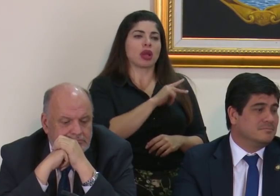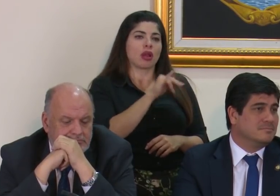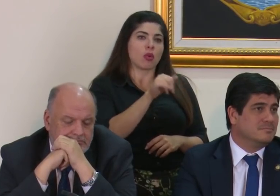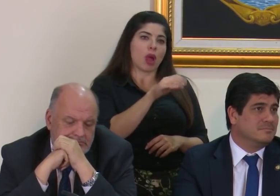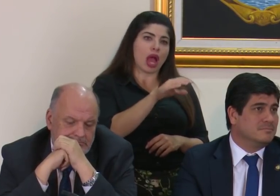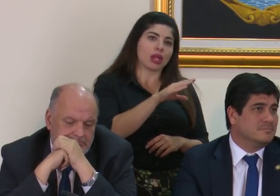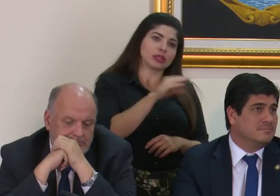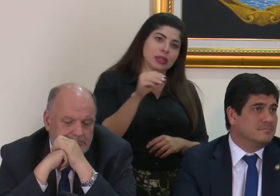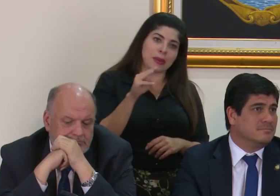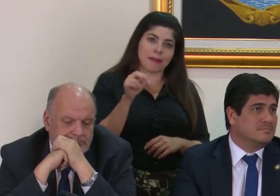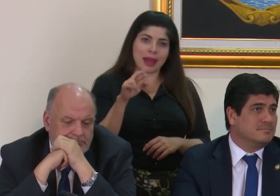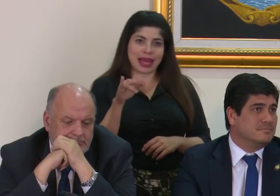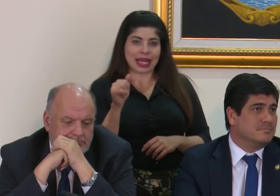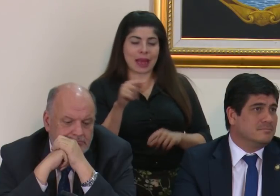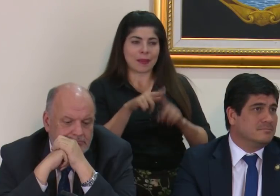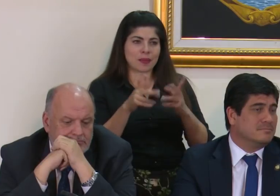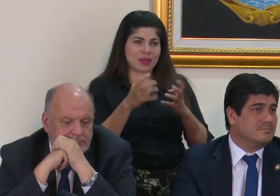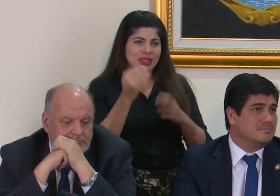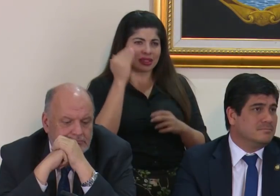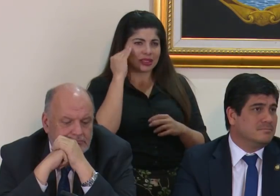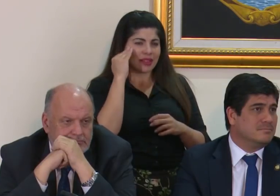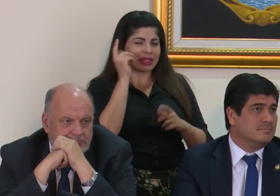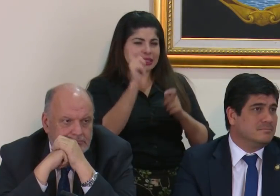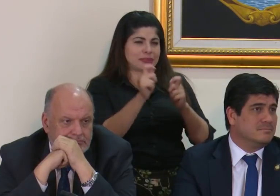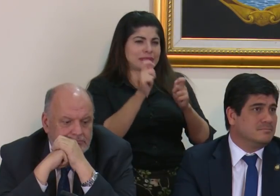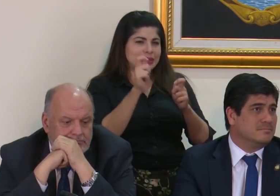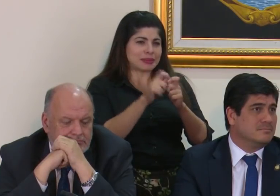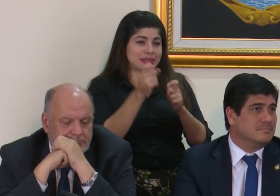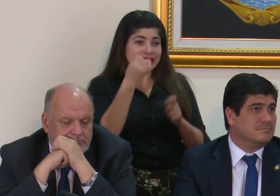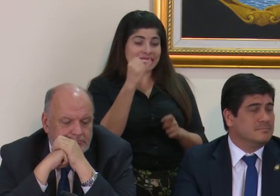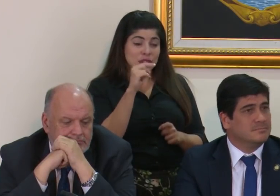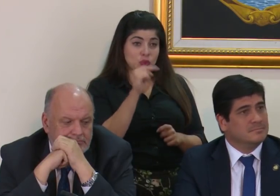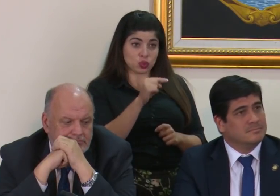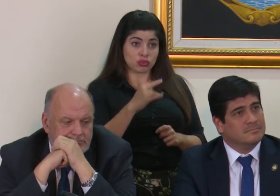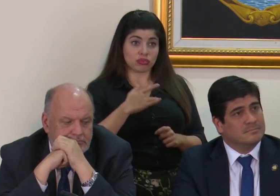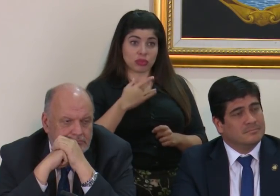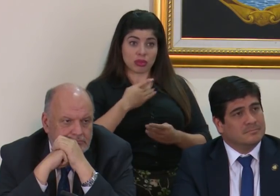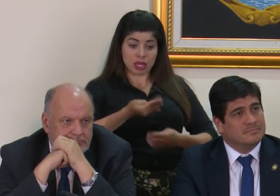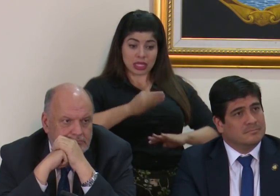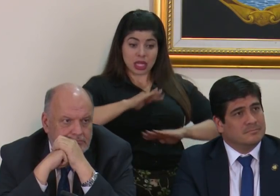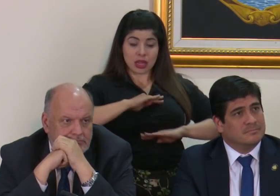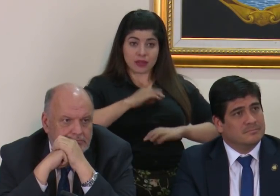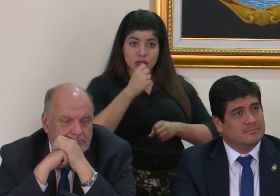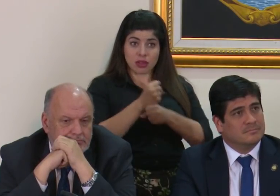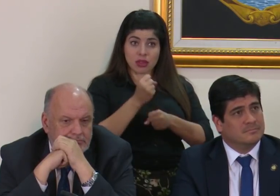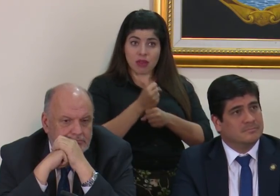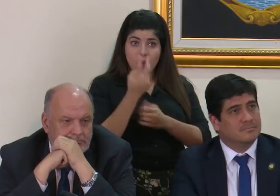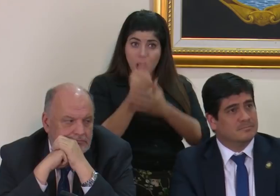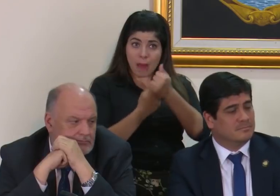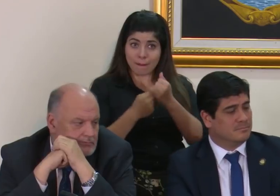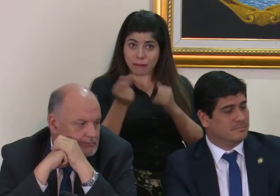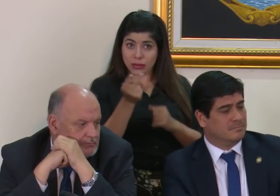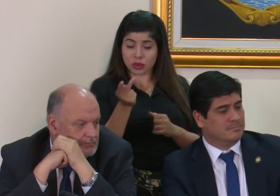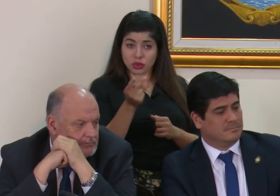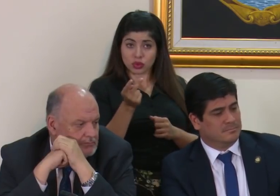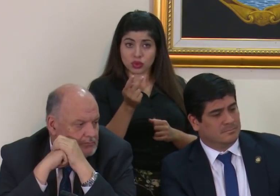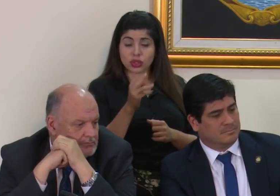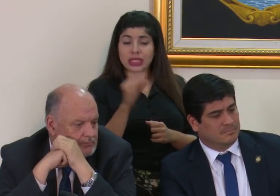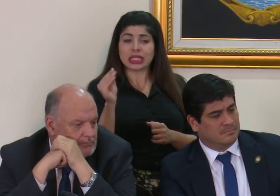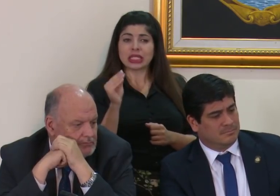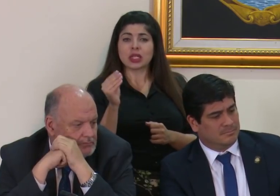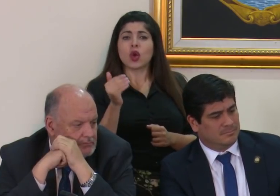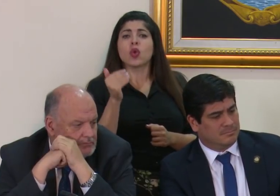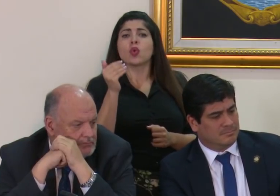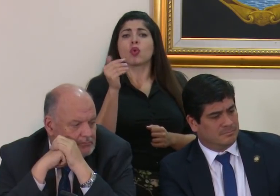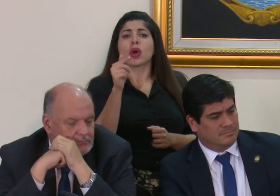Carlos como doña María. Quería saber específicamente si usted estaba satisfecho con la gestión de ambos y cuándo